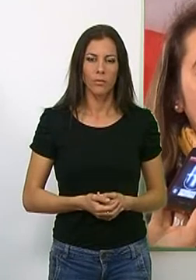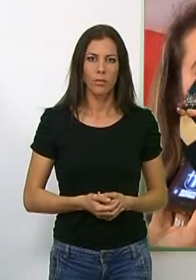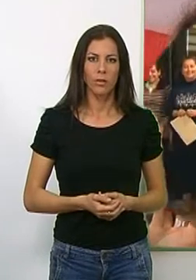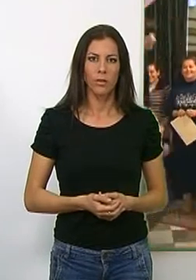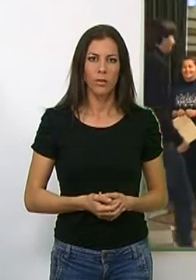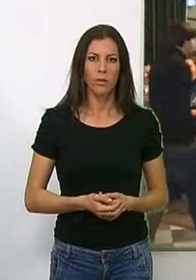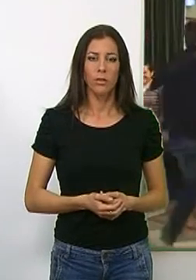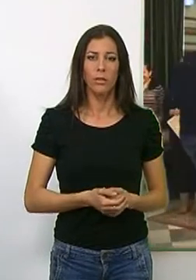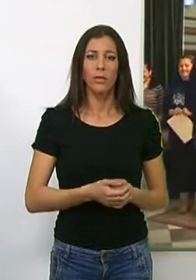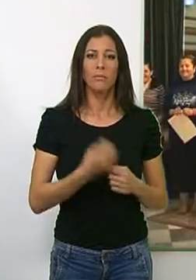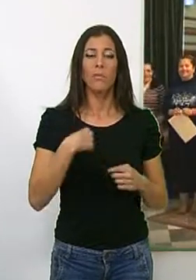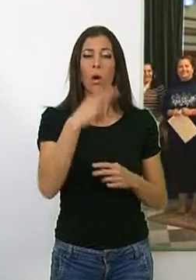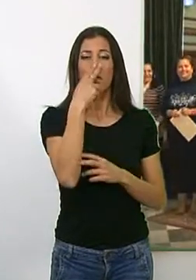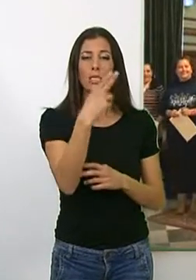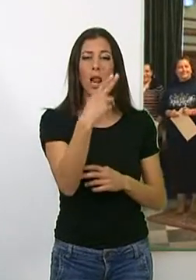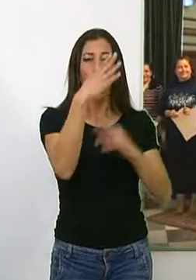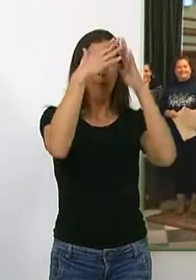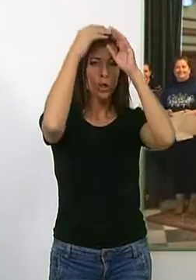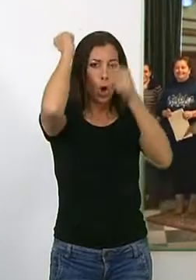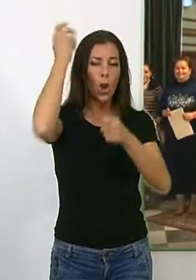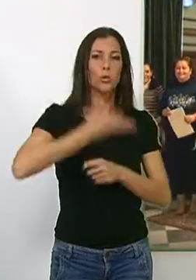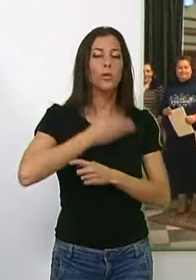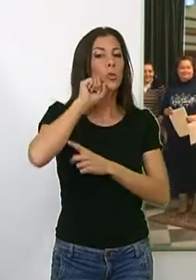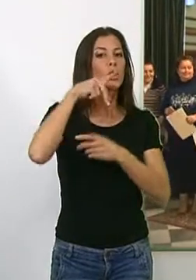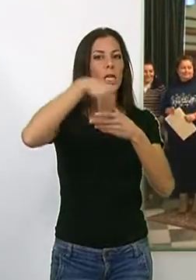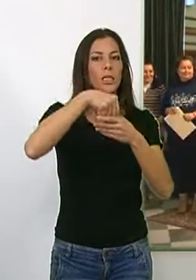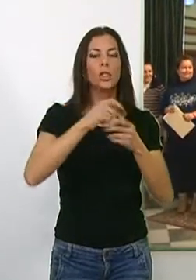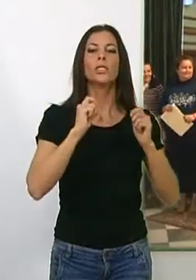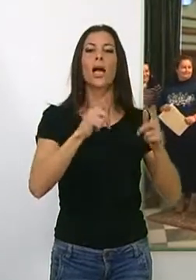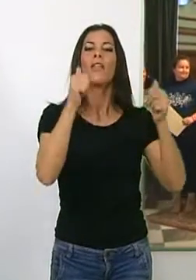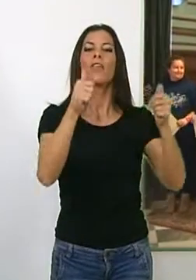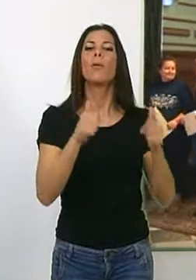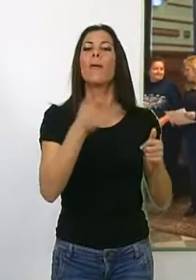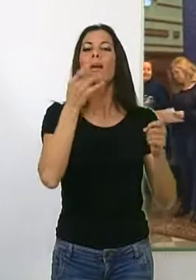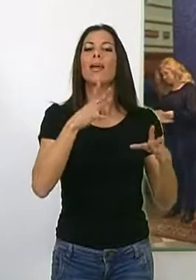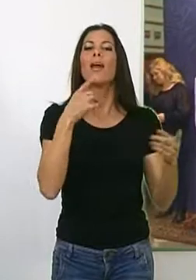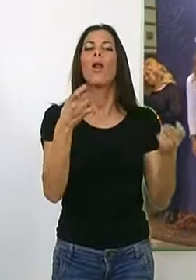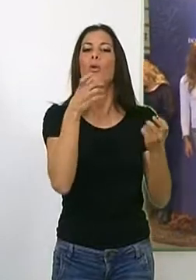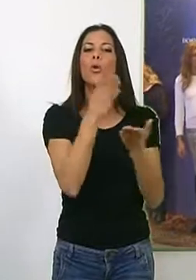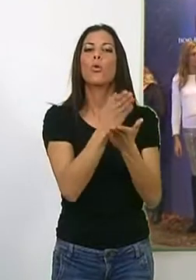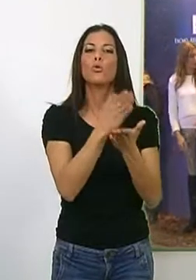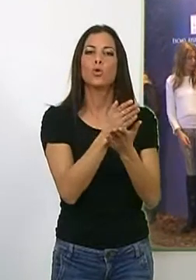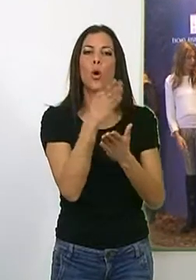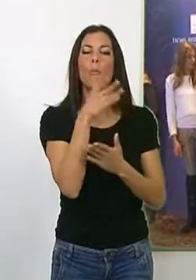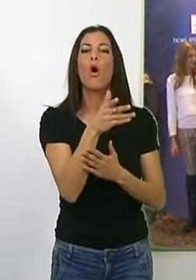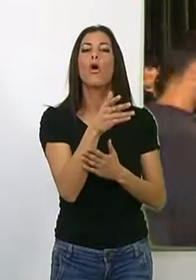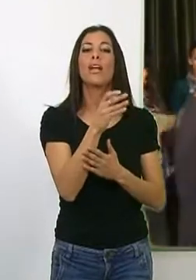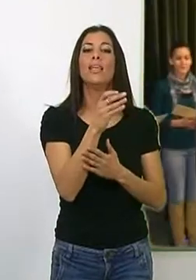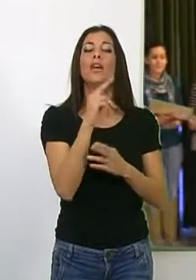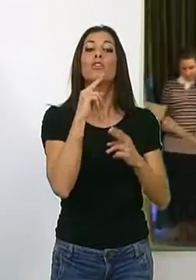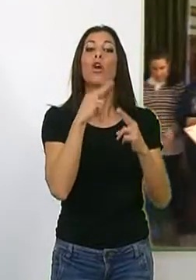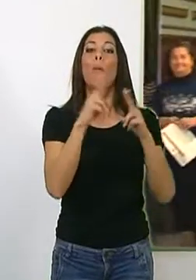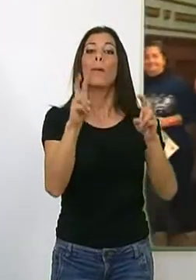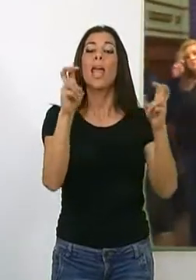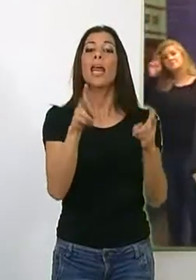Ha tenido lugar en el salón de protocolos del Ayuntamiento de Motril la entrega de diplomas a los alumnos ante el curso del impuesto de la